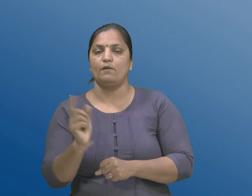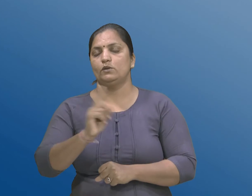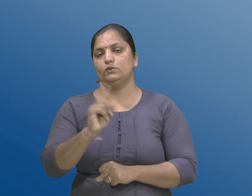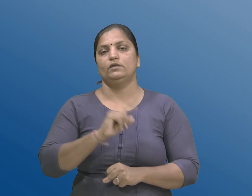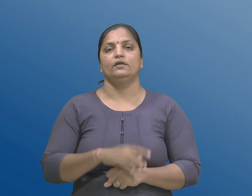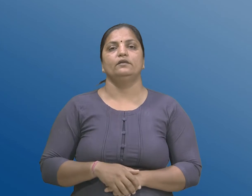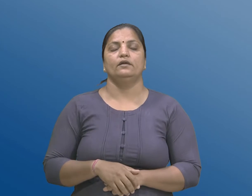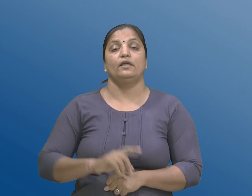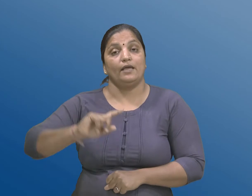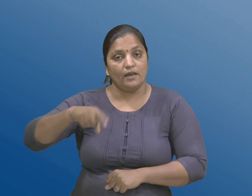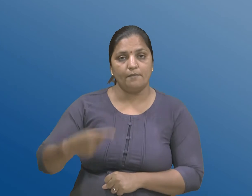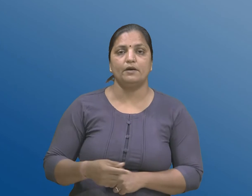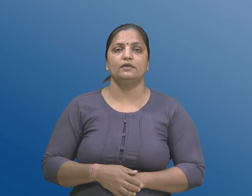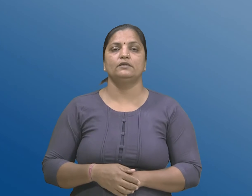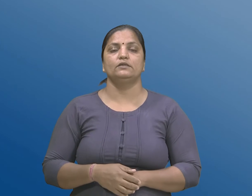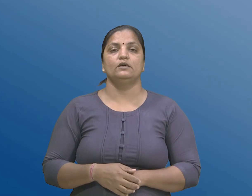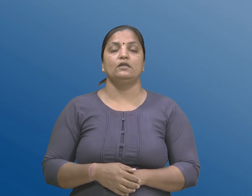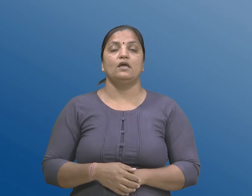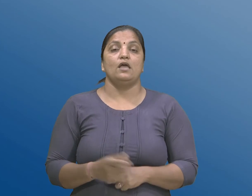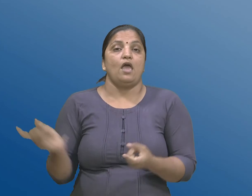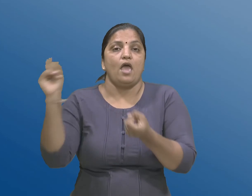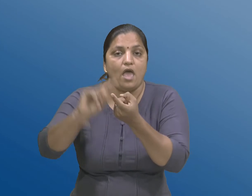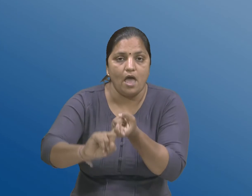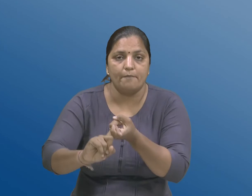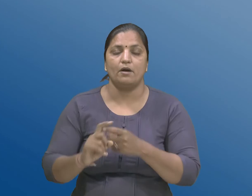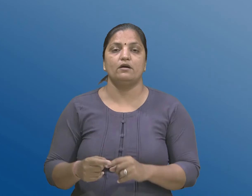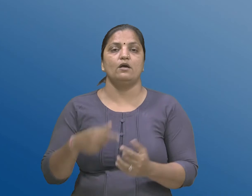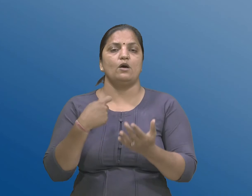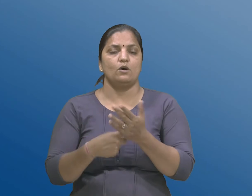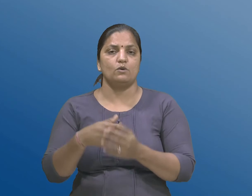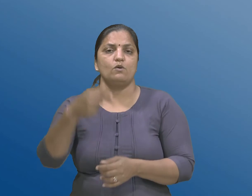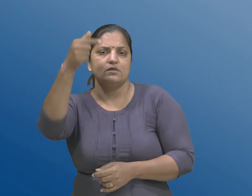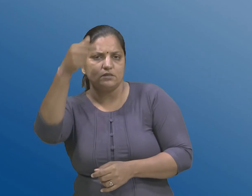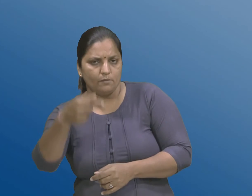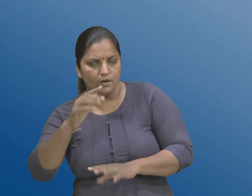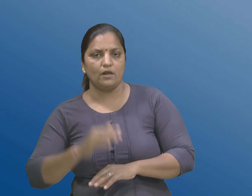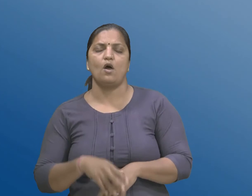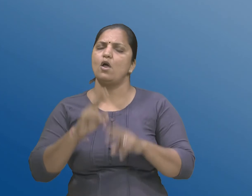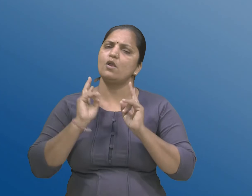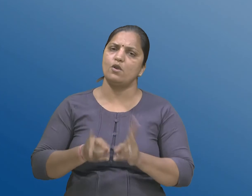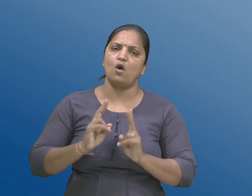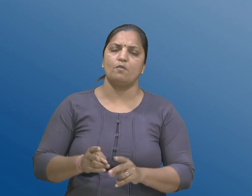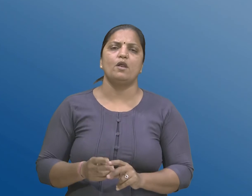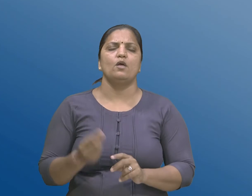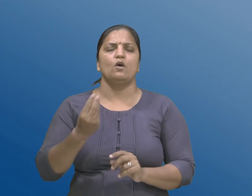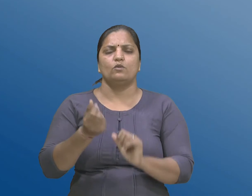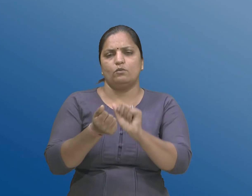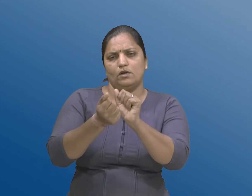त्यार बाद संजोगों अनुसार नियमों फक्त तेना सुधारेला स्वरुप माज अमली